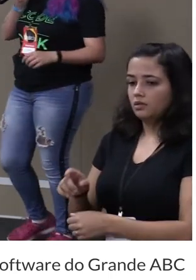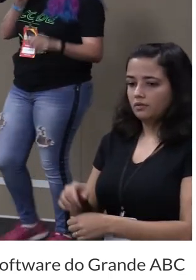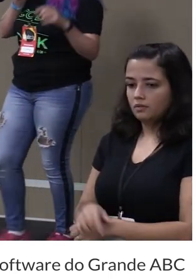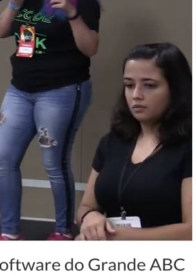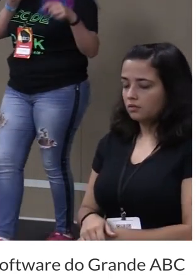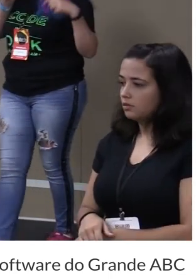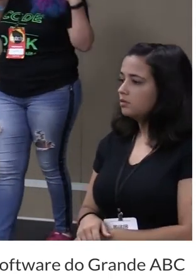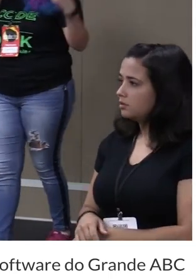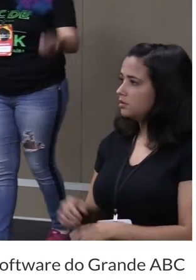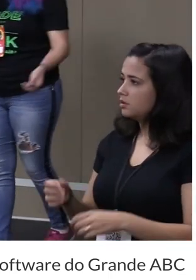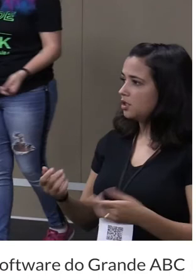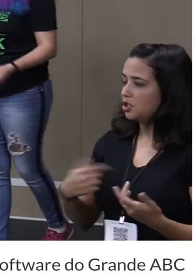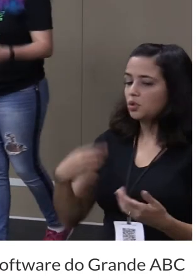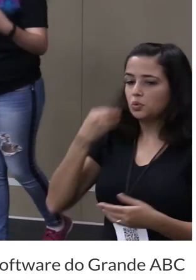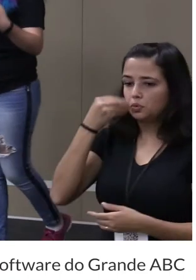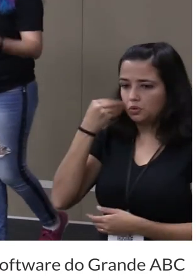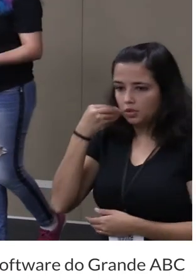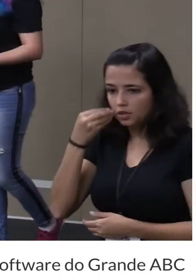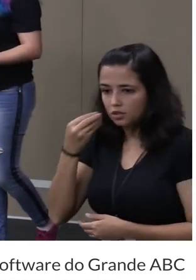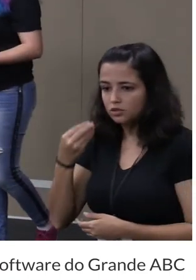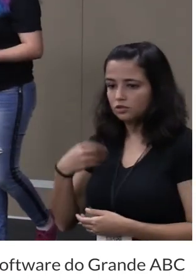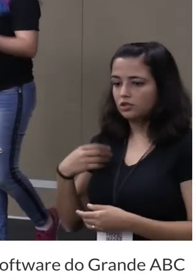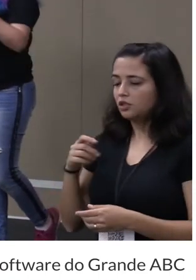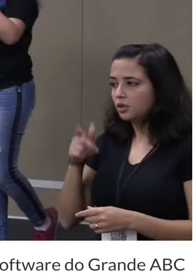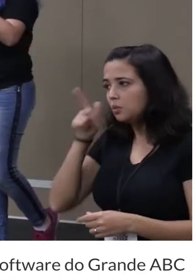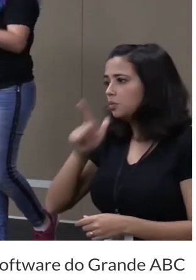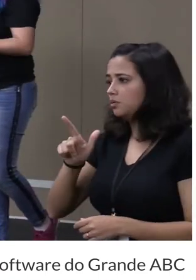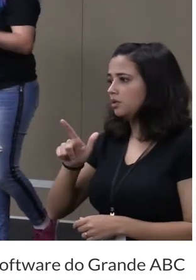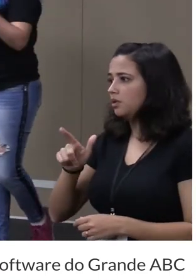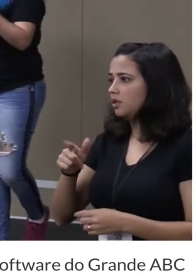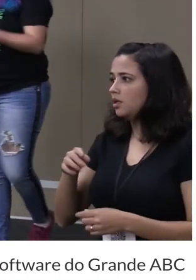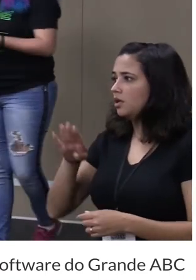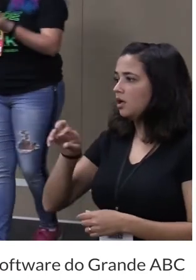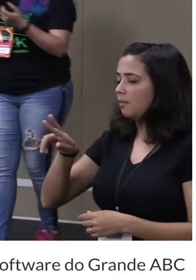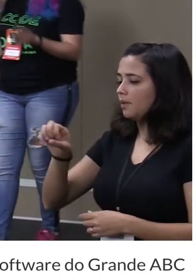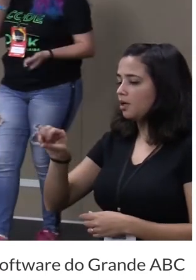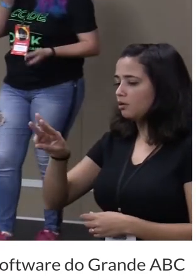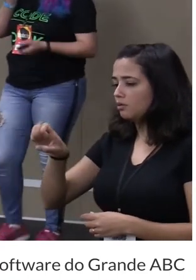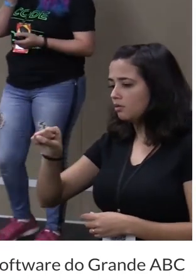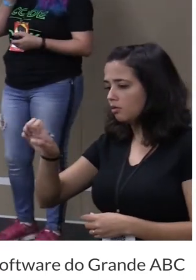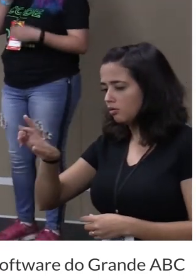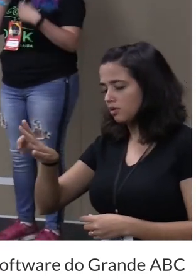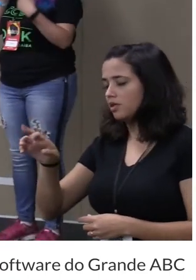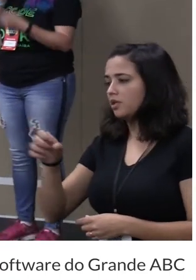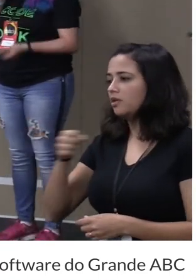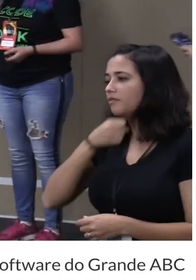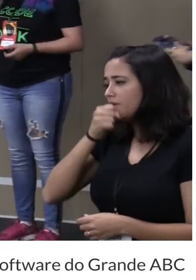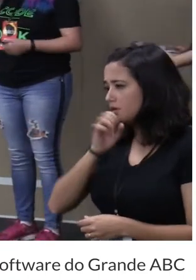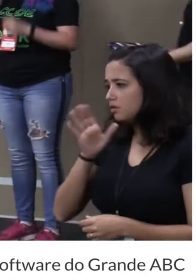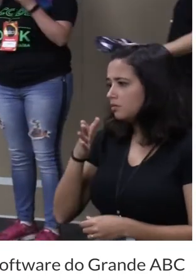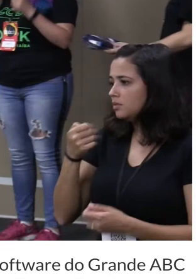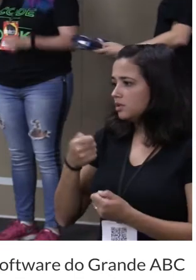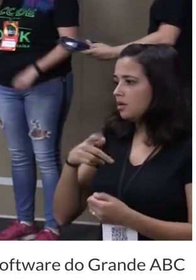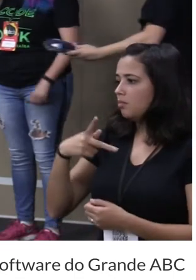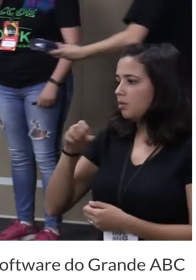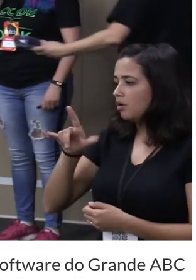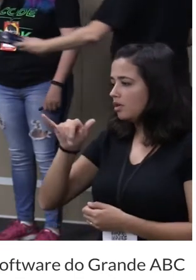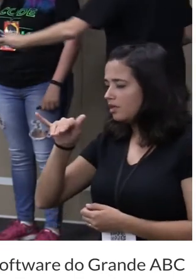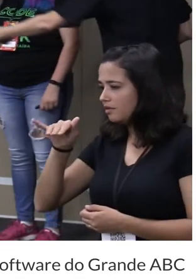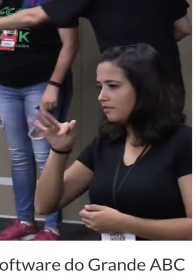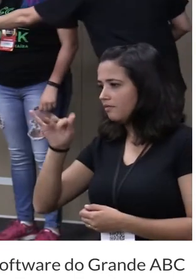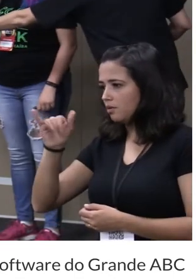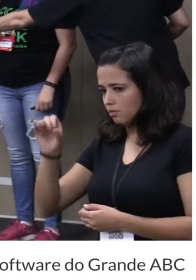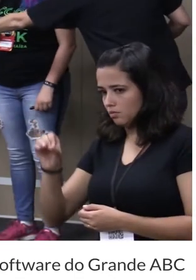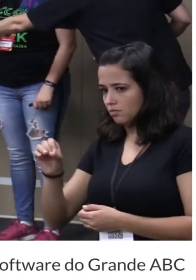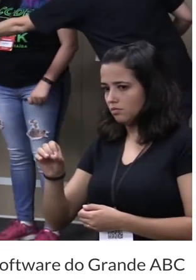mas a gente faz nossos testes lá e eles funcionam de boas browsers antigos tem que ter Polyfill tem que dar uma mágica ali